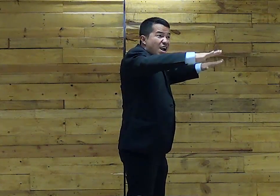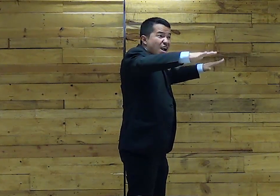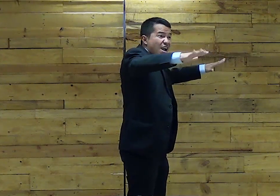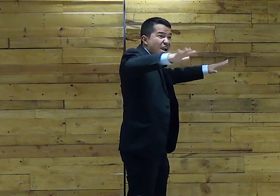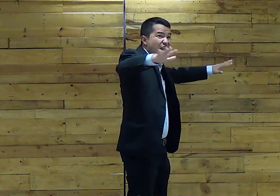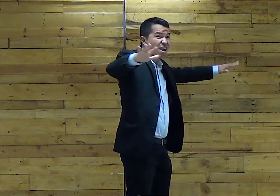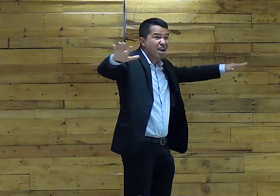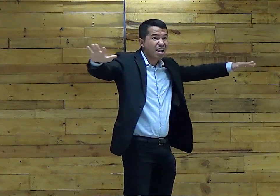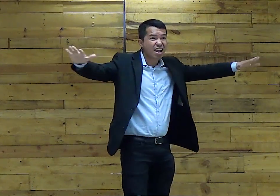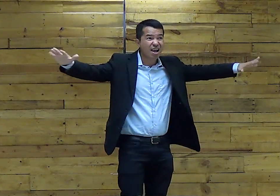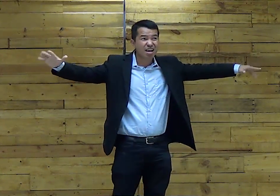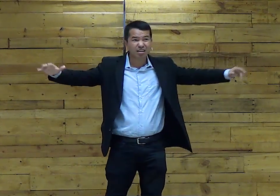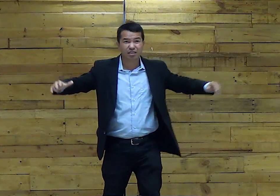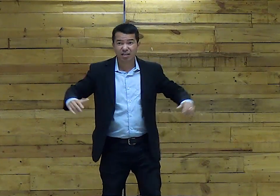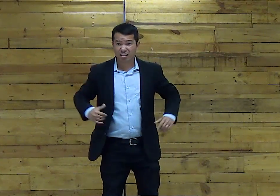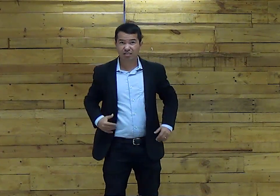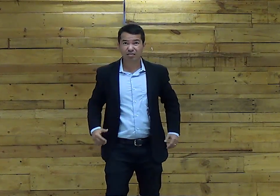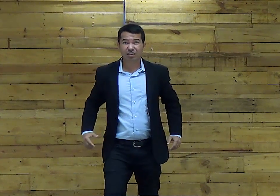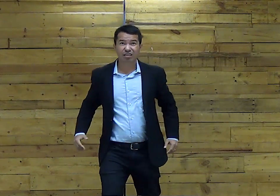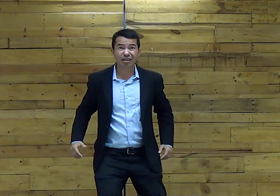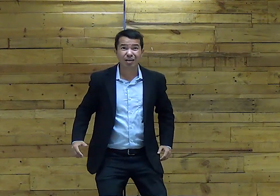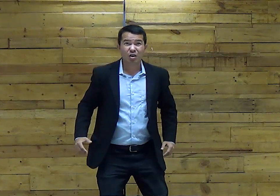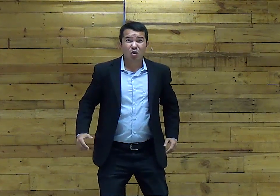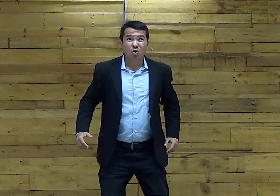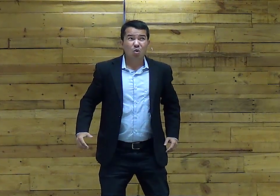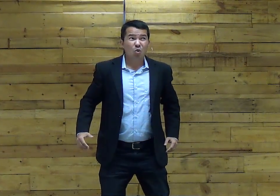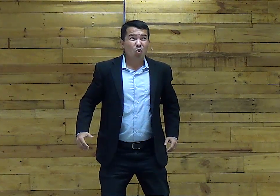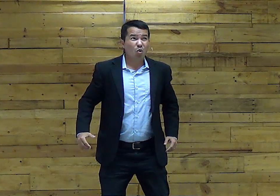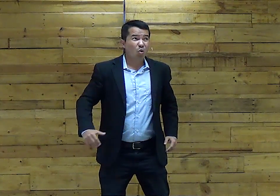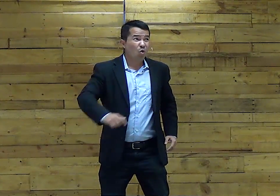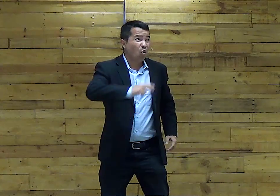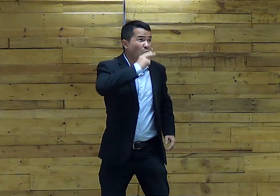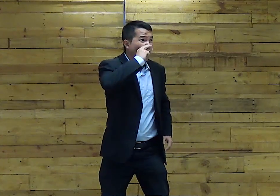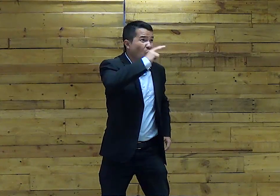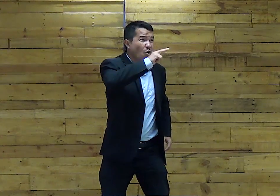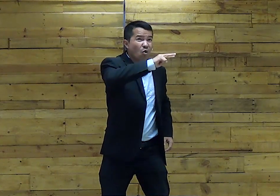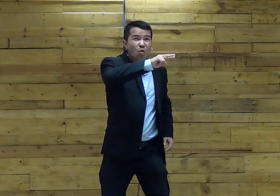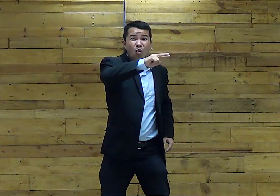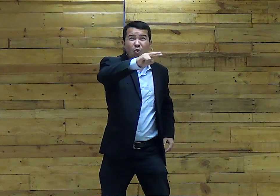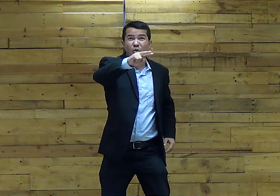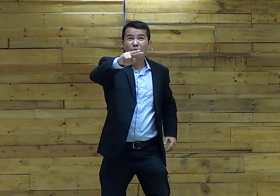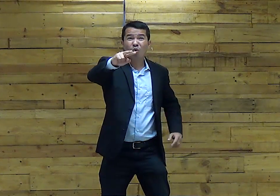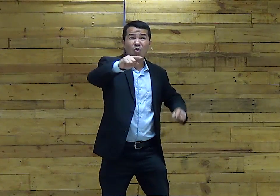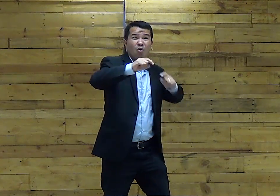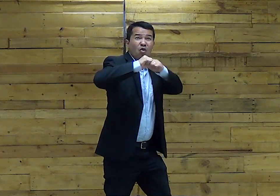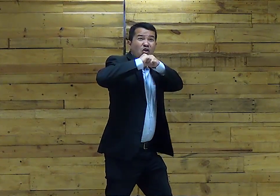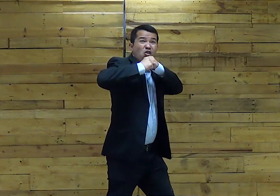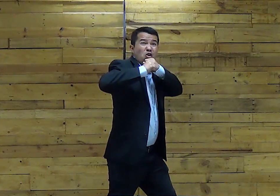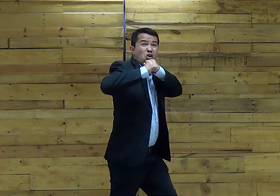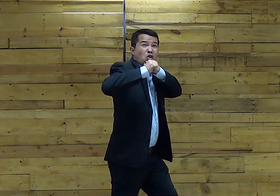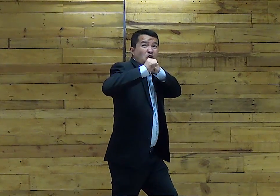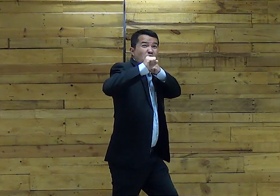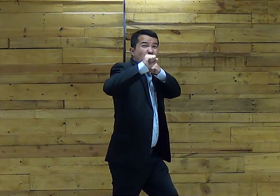Do mar E quando ele chega ali Ele olha Toda aquela água